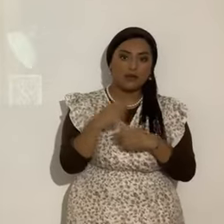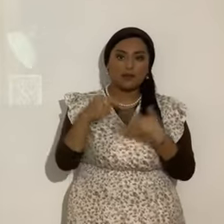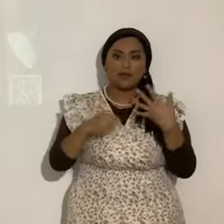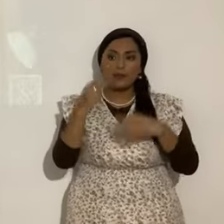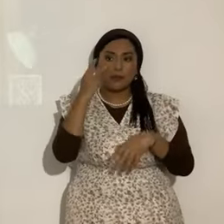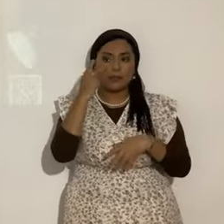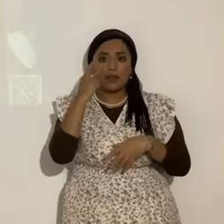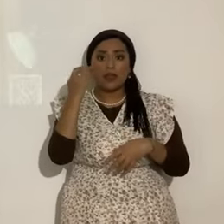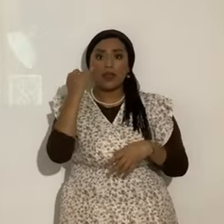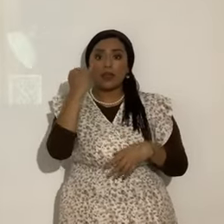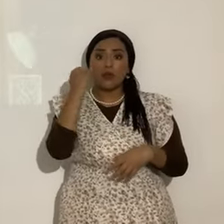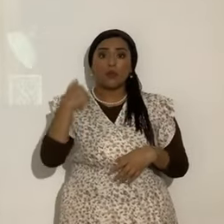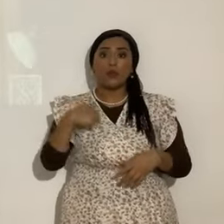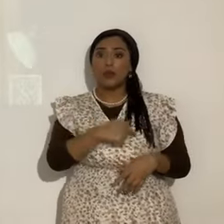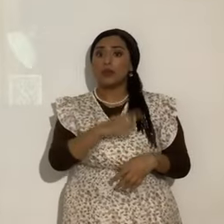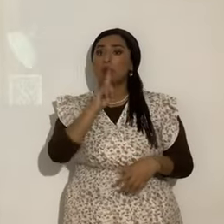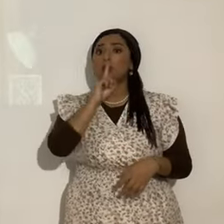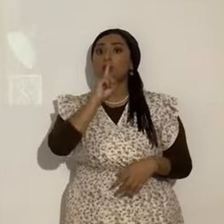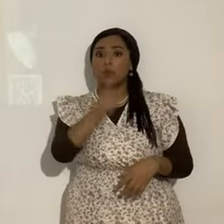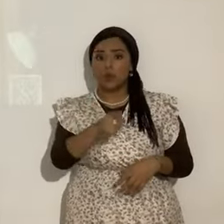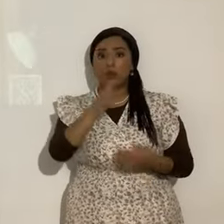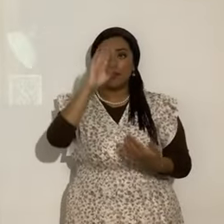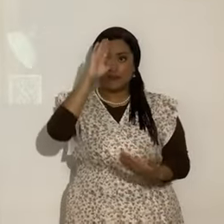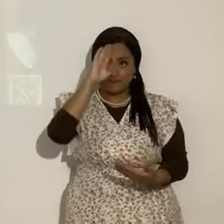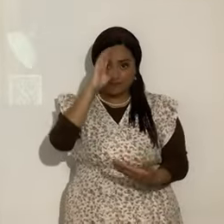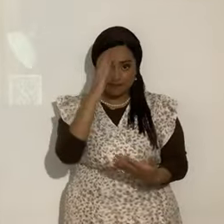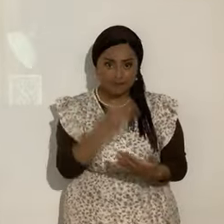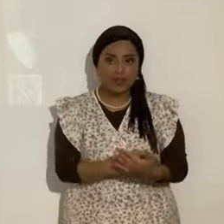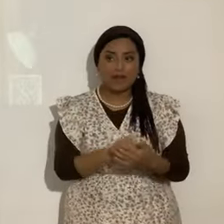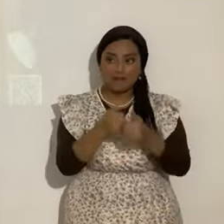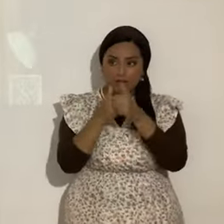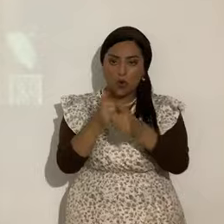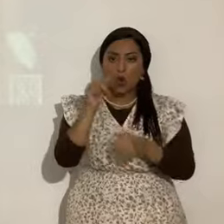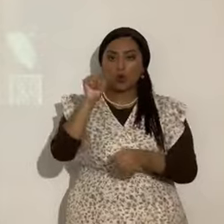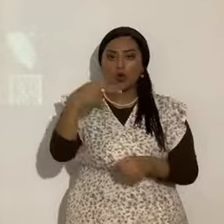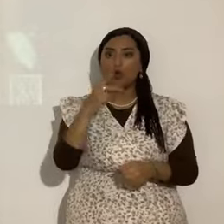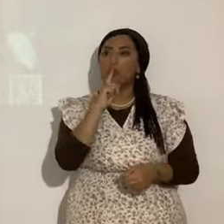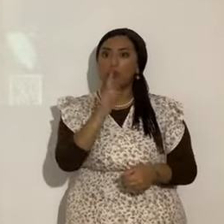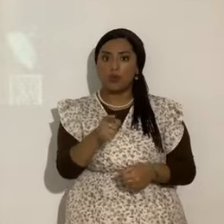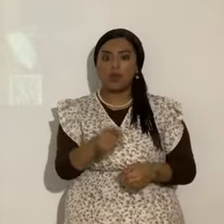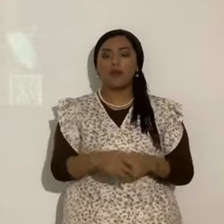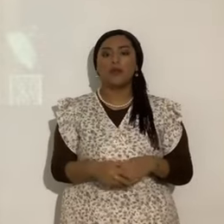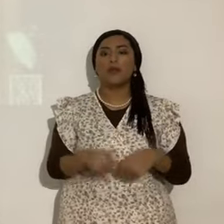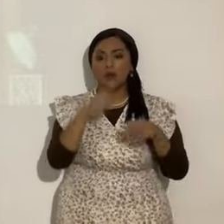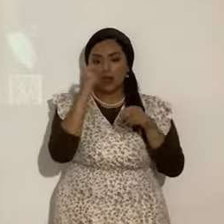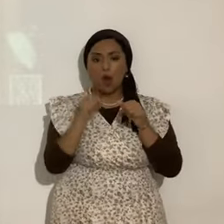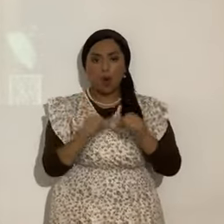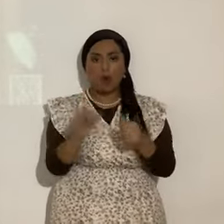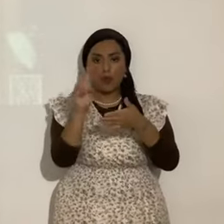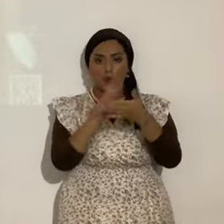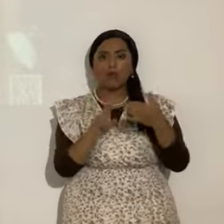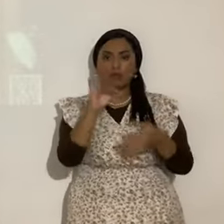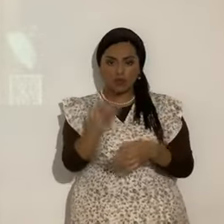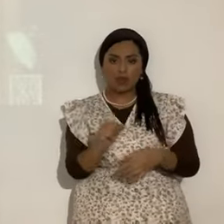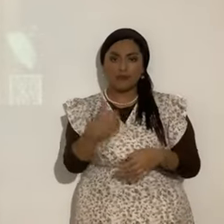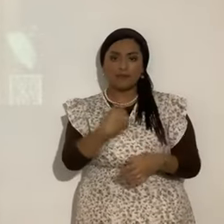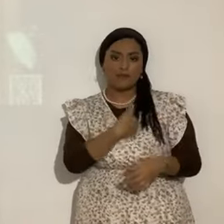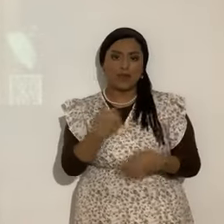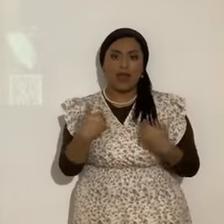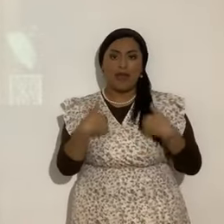realmente somos hijos de Abraham. Amén. Sí. Porque siempre se lee. Y sí. Está bien. Y yo lo mismo lo he ministrado. En